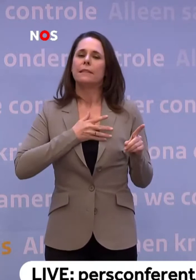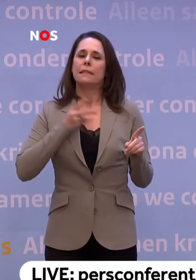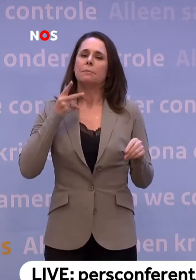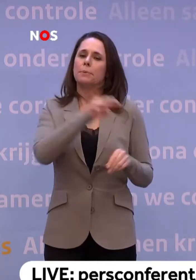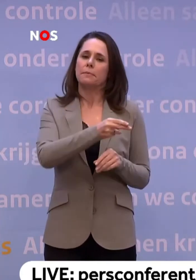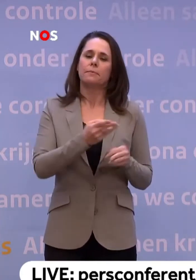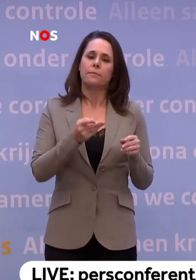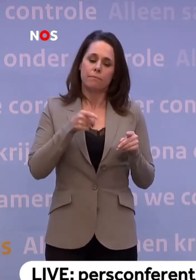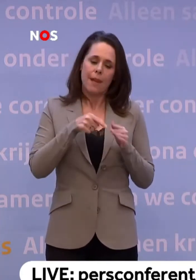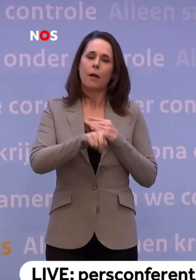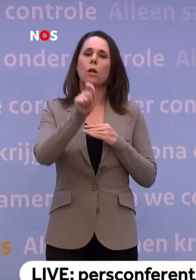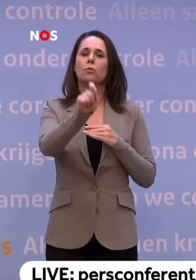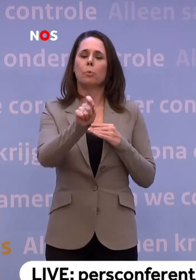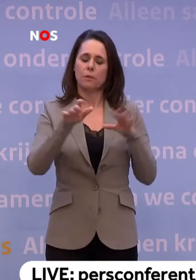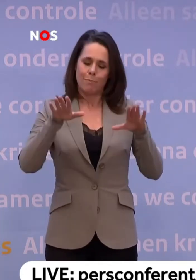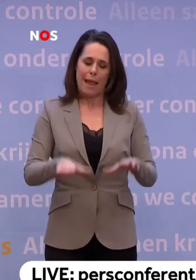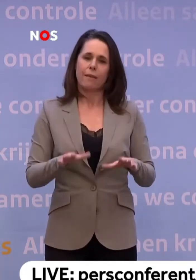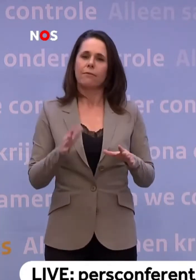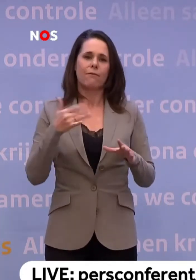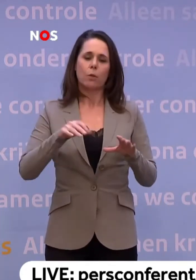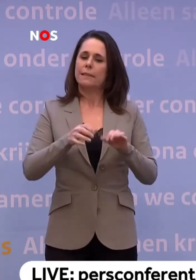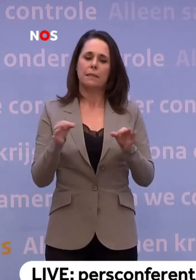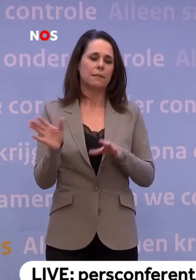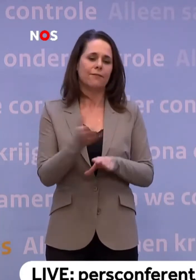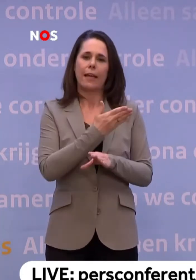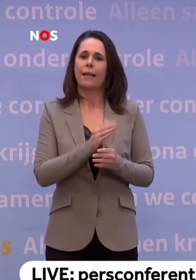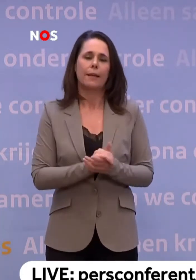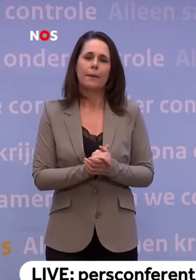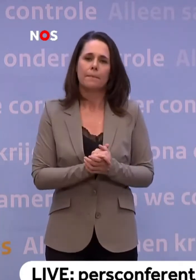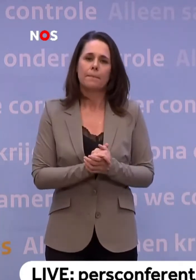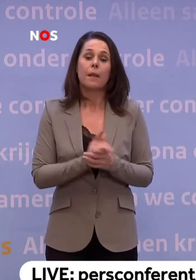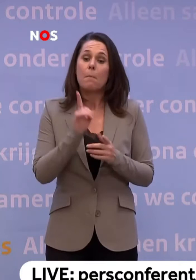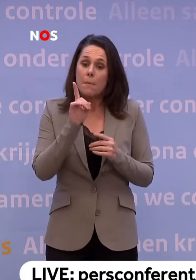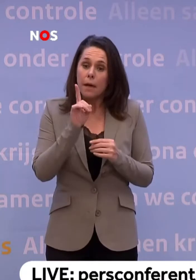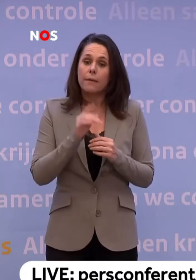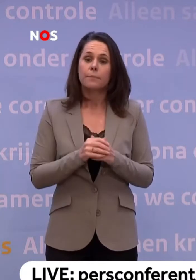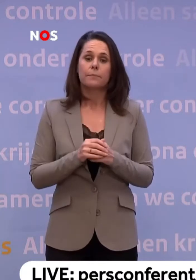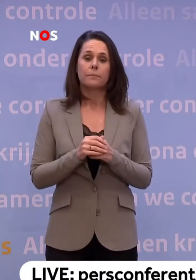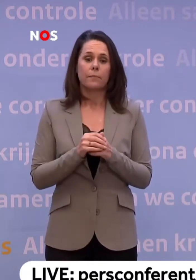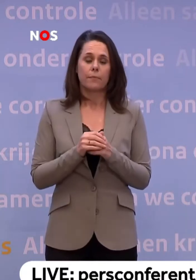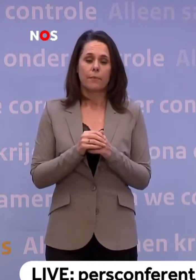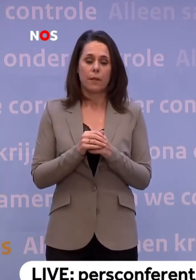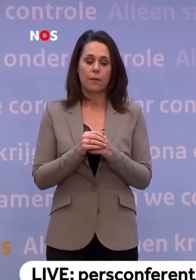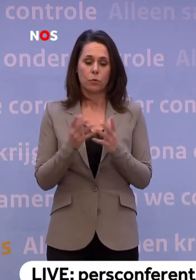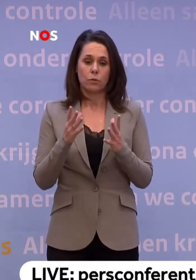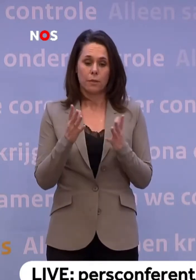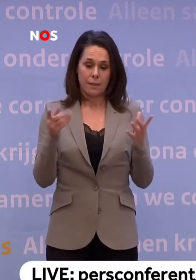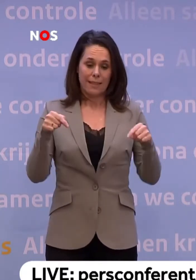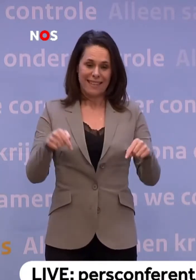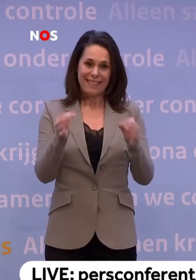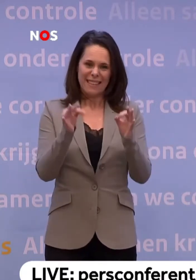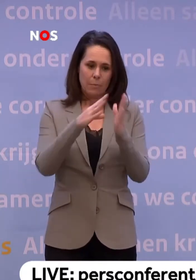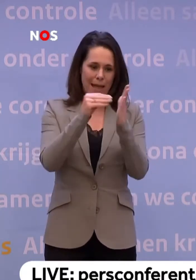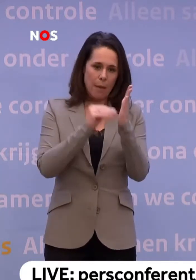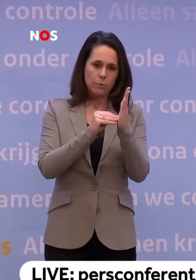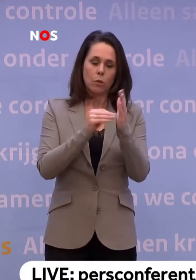uitgangspunt. Aan dat uitgangspunt kunnen we niet tornen, willen we ook niet tornen. Wat je wel moet willen is dat je de toepasbaarheid eigenlijk... ...van dit type